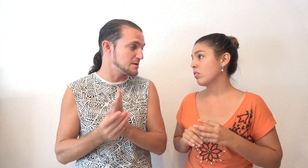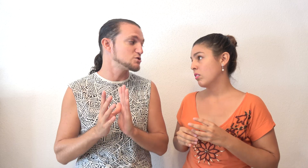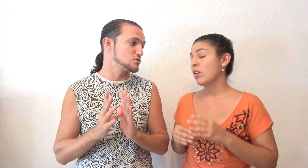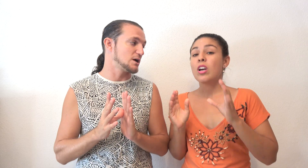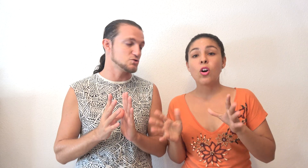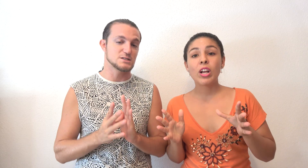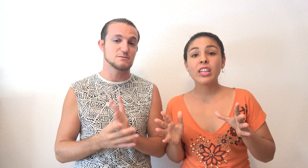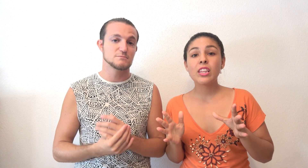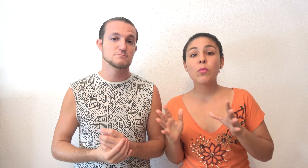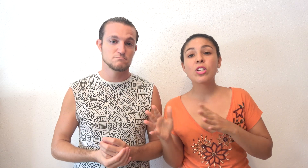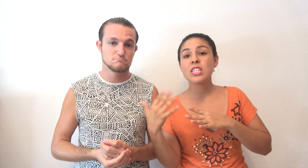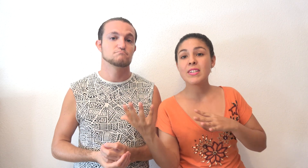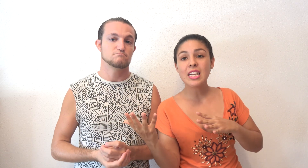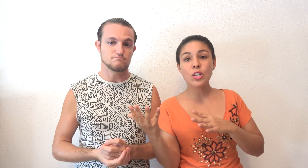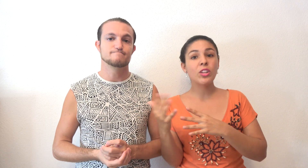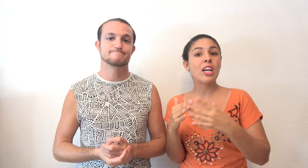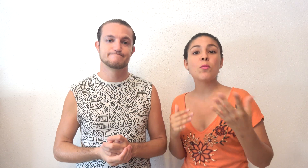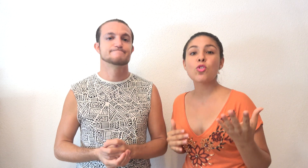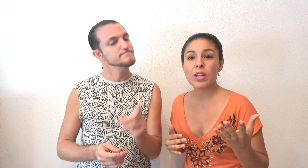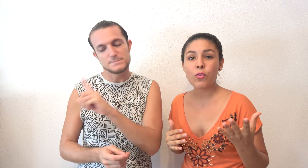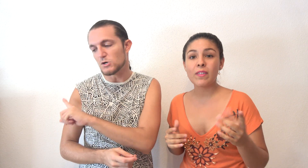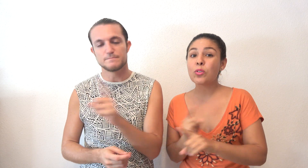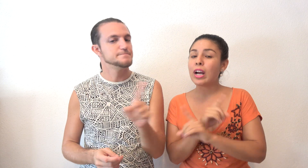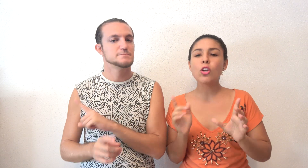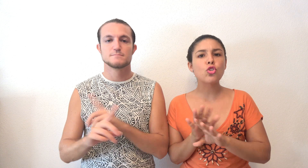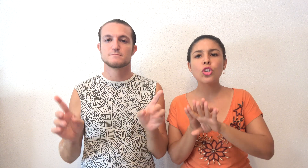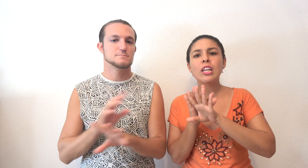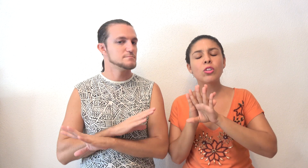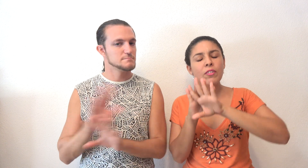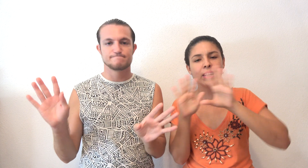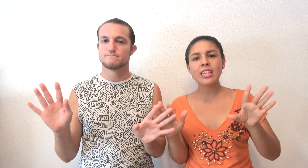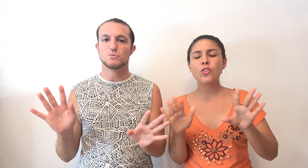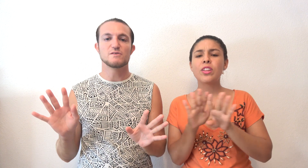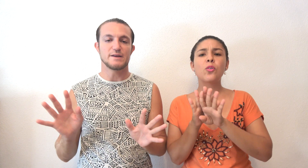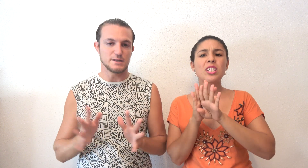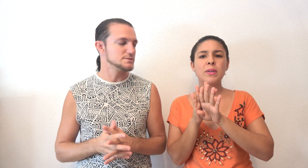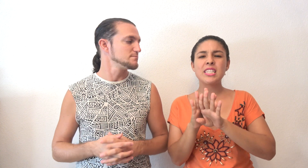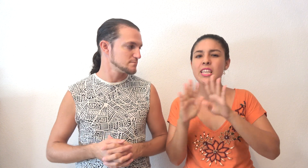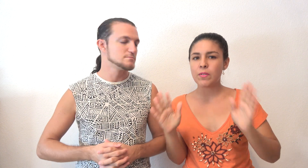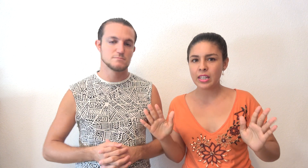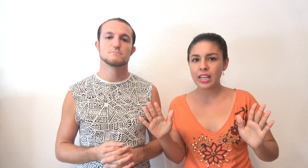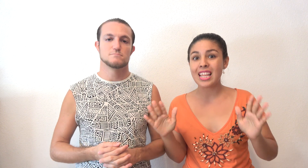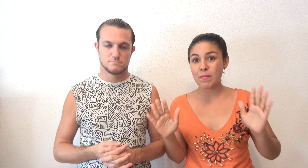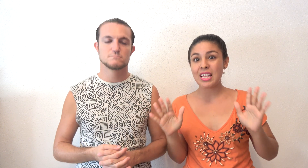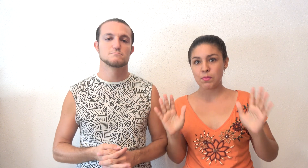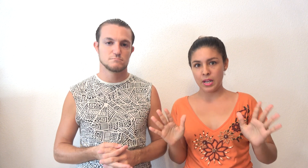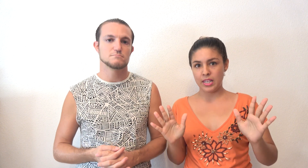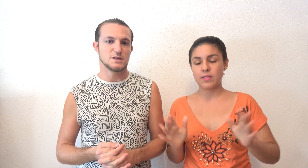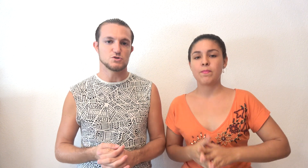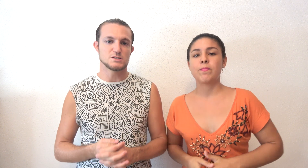hay muchas otras cosas. O la gente dice, bueno, es si vas a Lanzarote ya es como si estuvieras en Fuerteventura. Y no, son islas diferentes y ofrecen una experiencia diferente, además de las playas. Eso es.